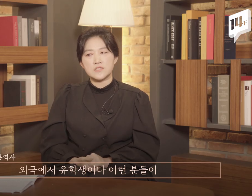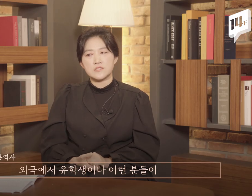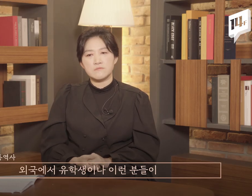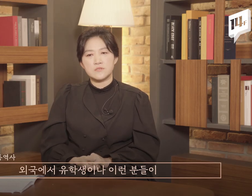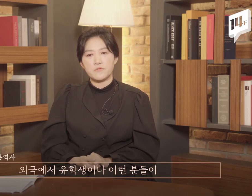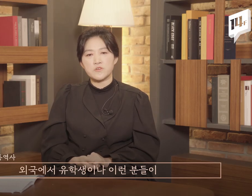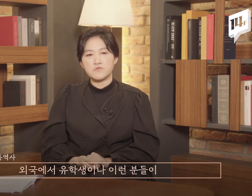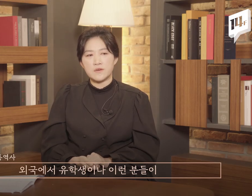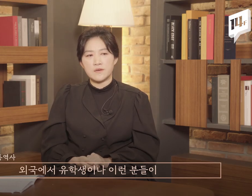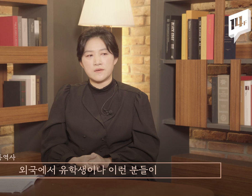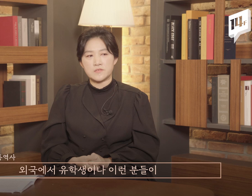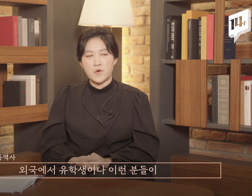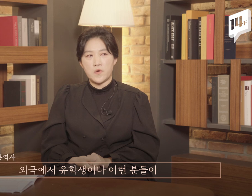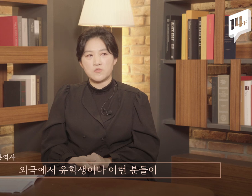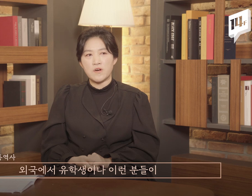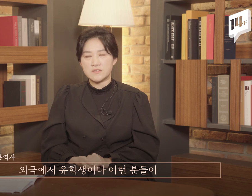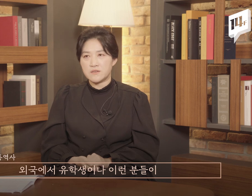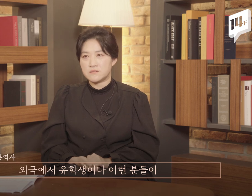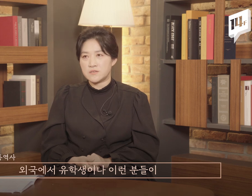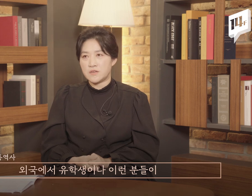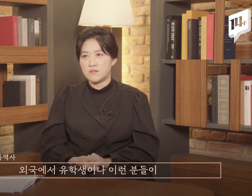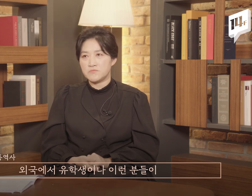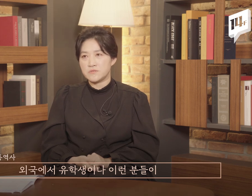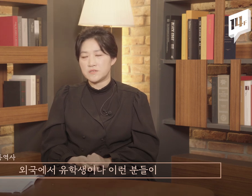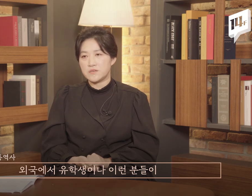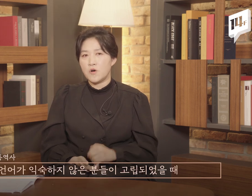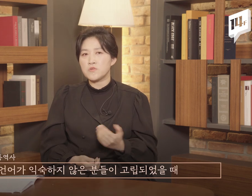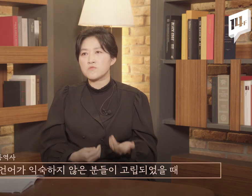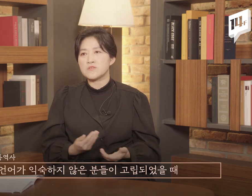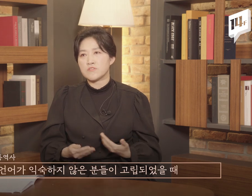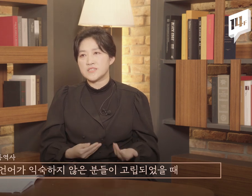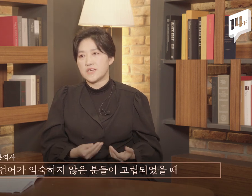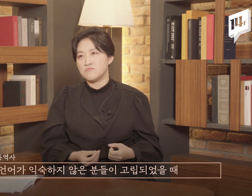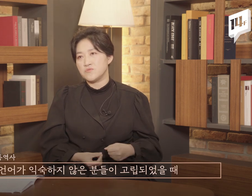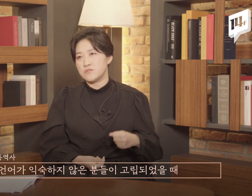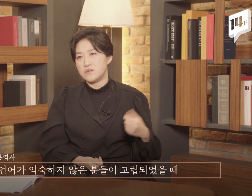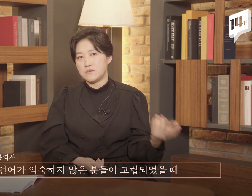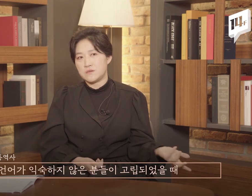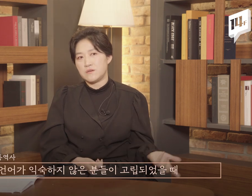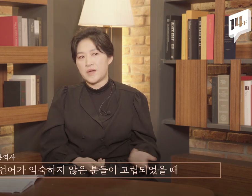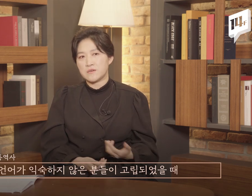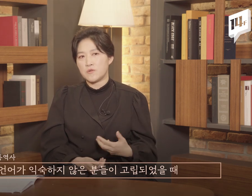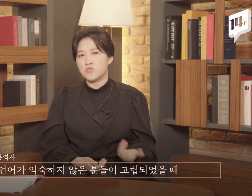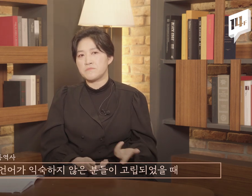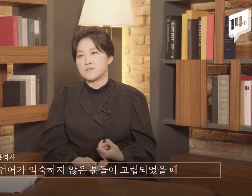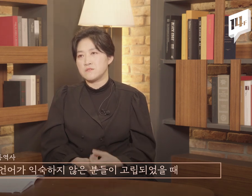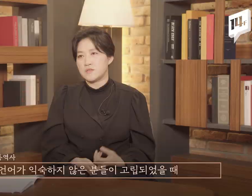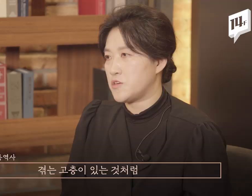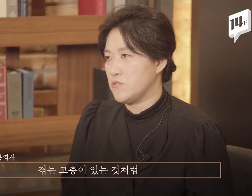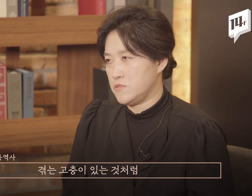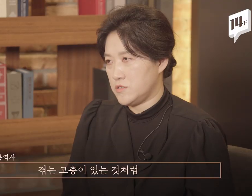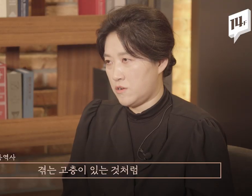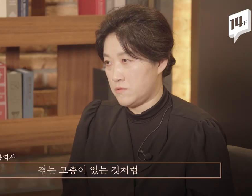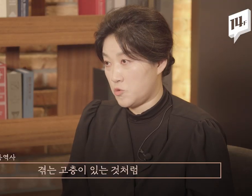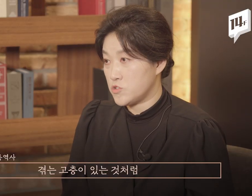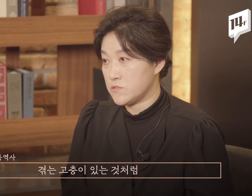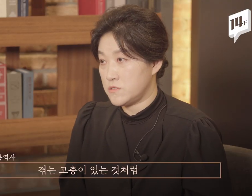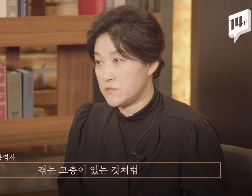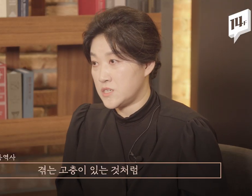지금 외국에서 유학생들 이런 분들이 언어도 익숙하지 않은 분들이 이렇게 만약에 고립됐을 때 겪는 그런 고충들이